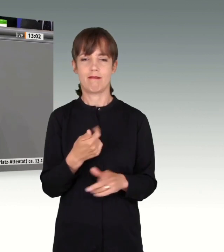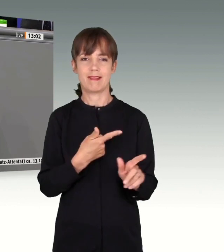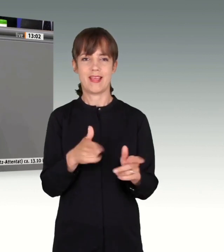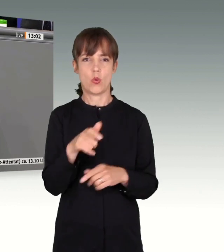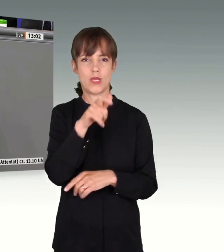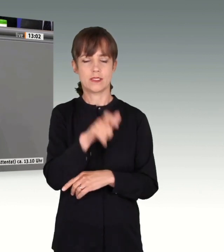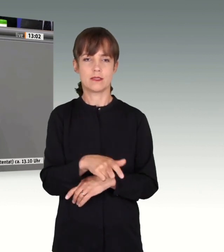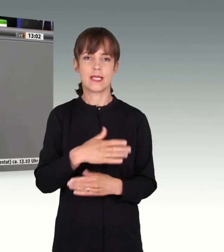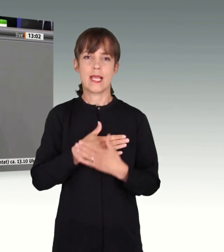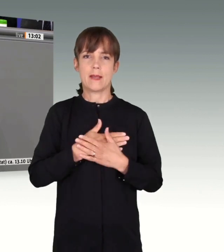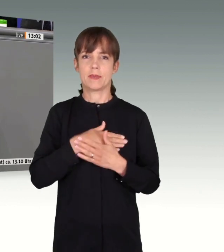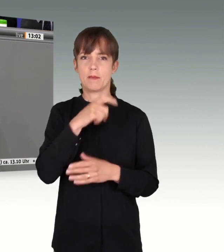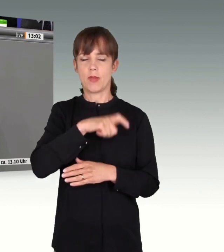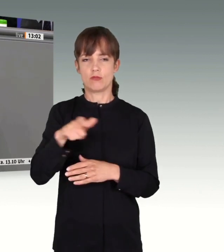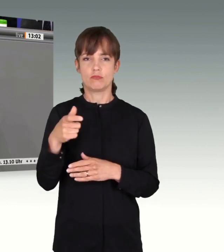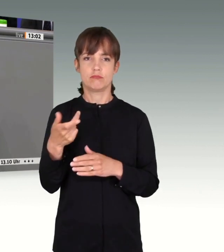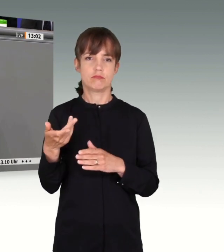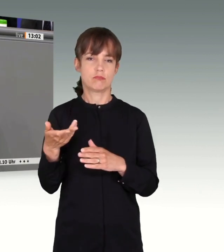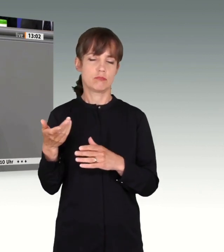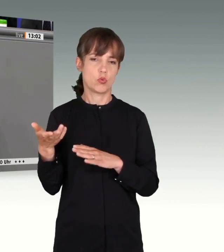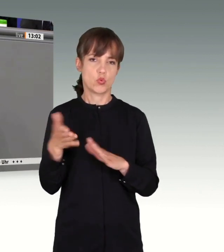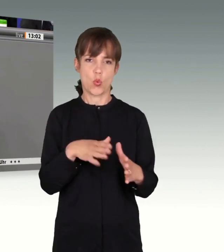geliebte Menschen in den Tod riss und Menschen verletzte.